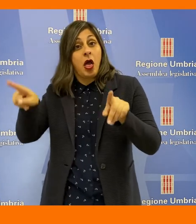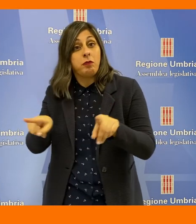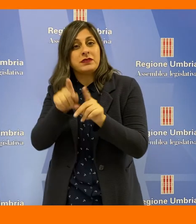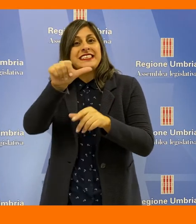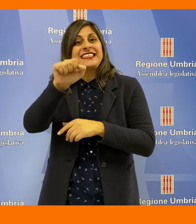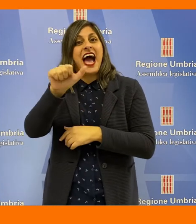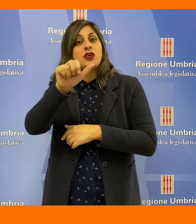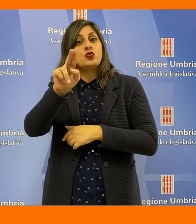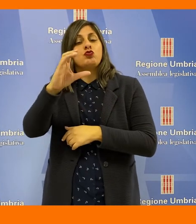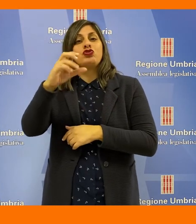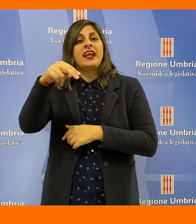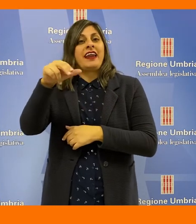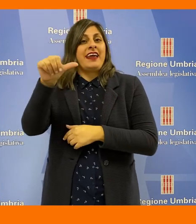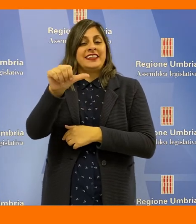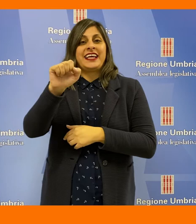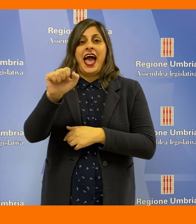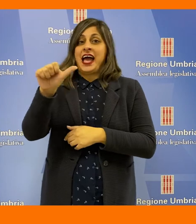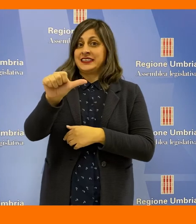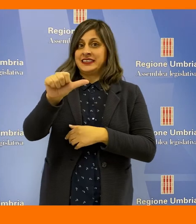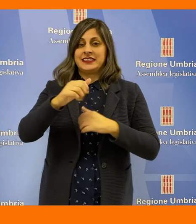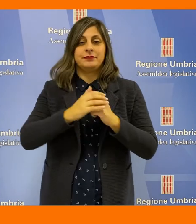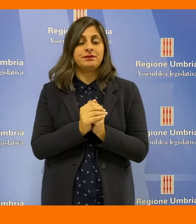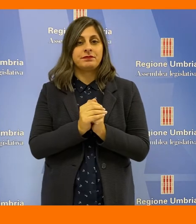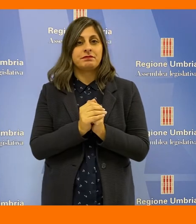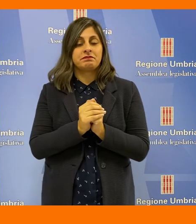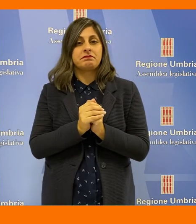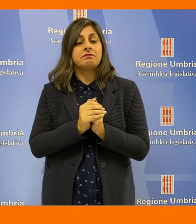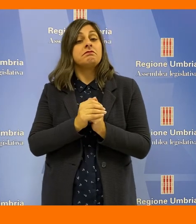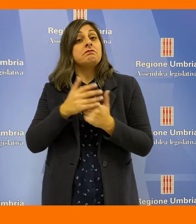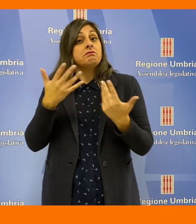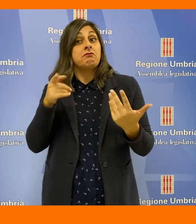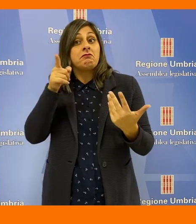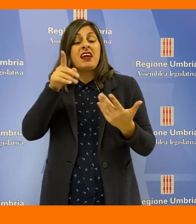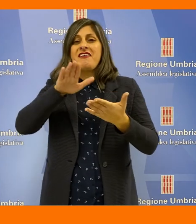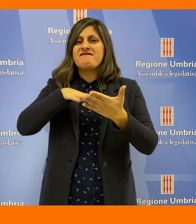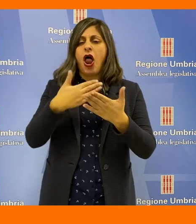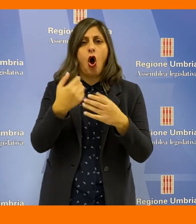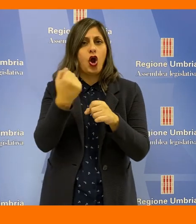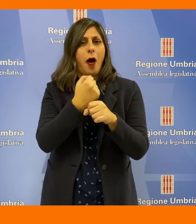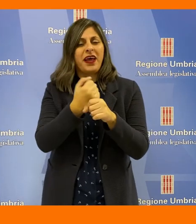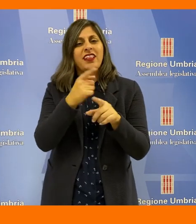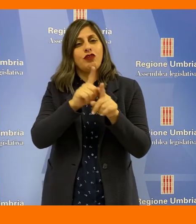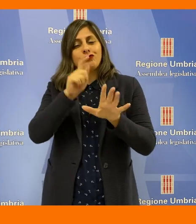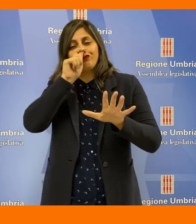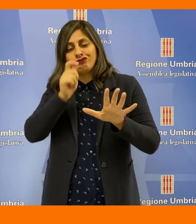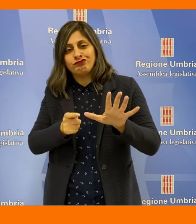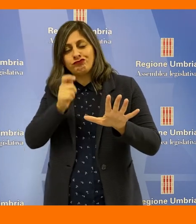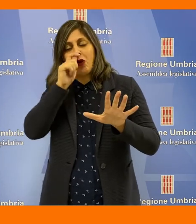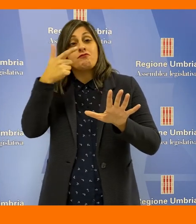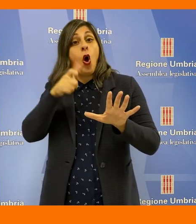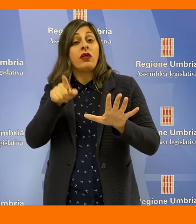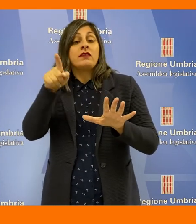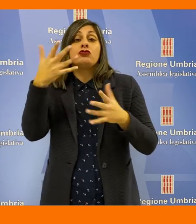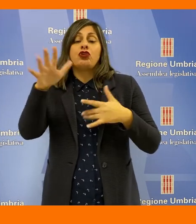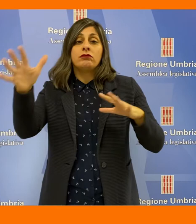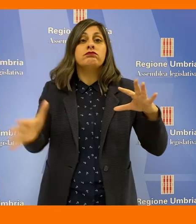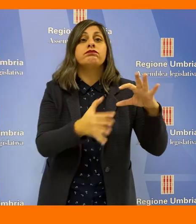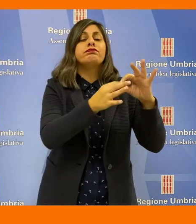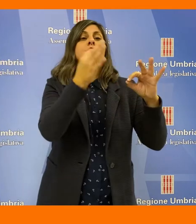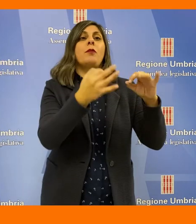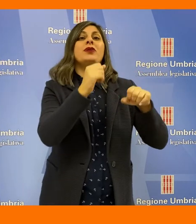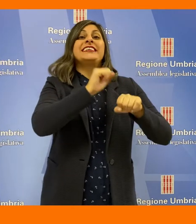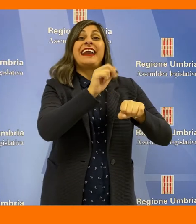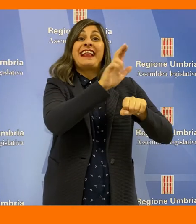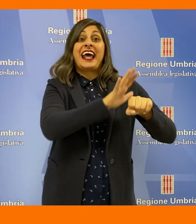Alpino e Speleologico, SASU CNSAS, per riconoscerne il valore operativo anche in virtù di un